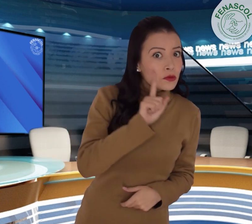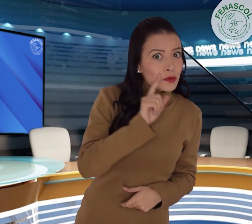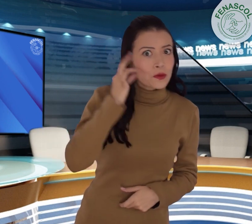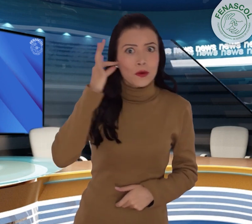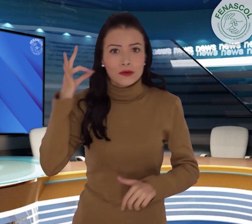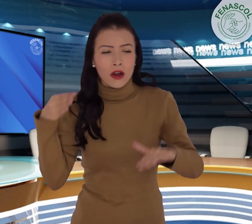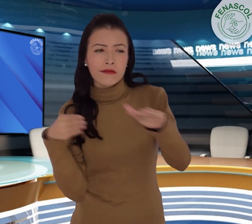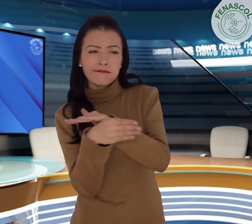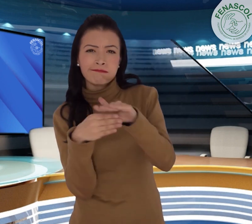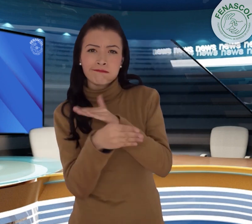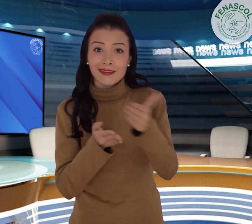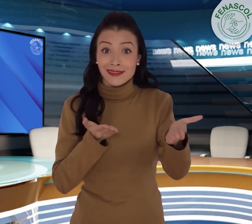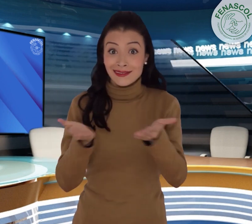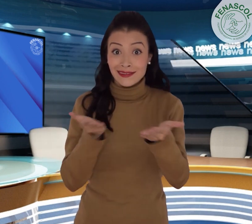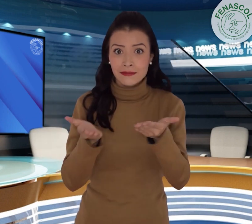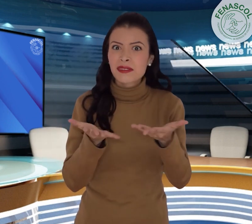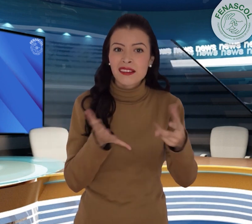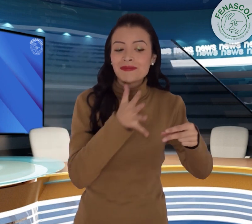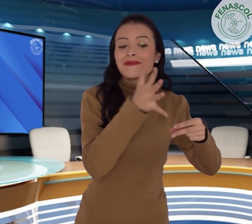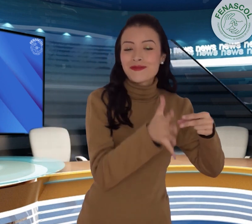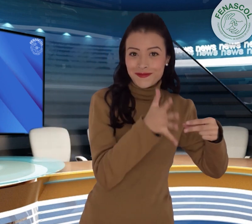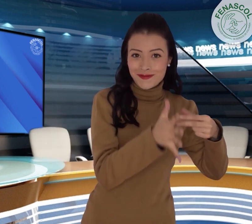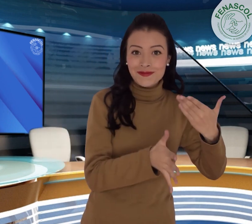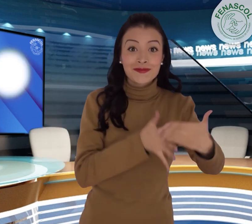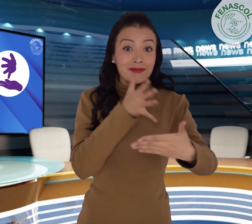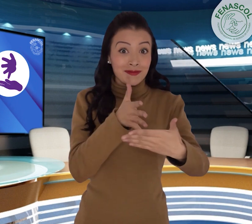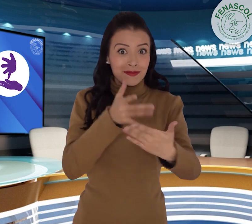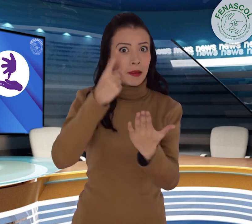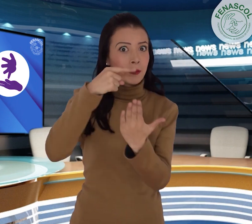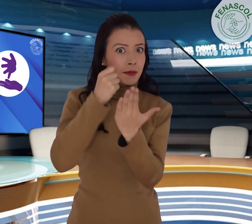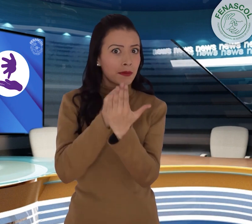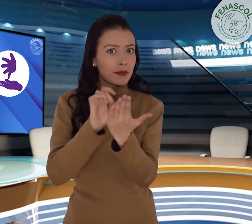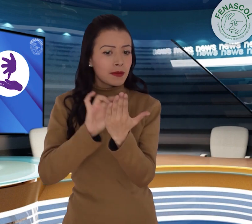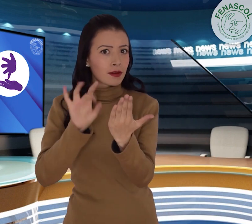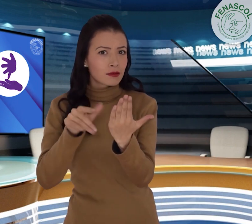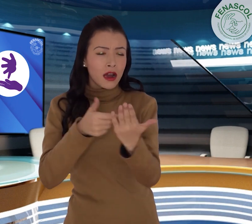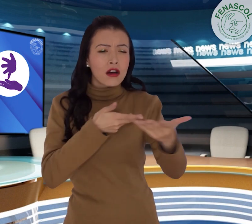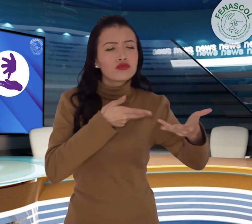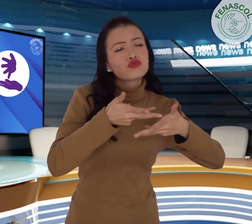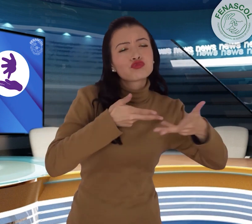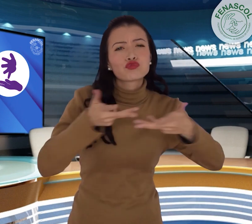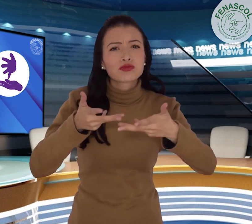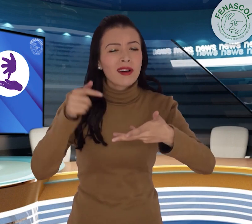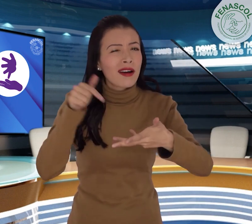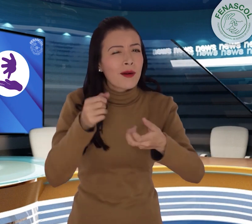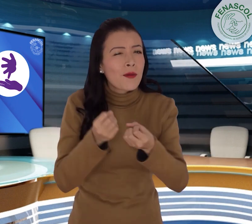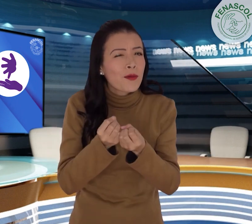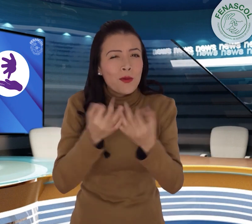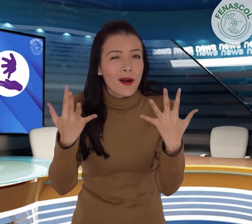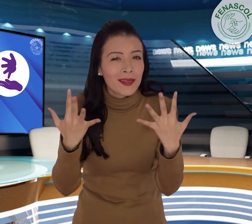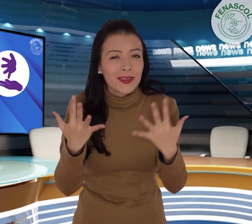han comunicado a través de nuestros servicios, relevo y llamadas, CIEL y videomensajes. ¿Cuántos servicios se han prestado?